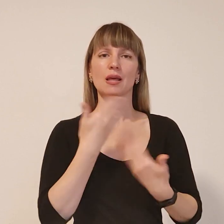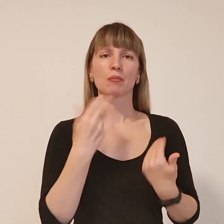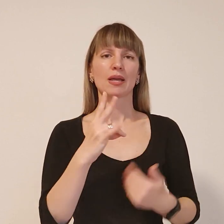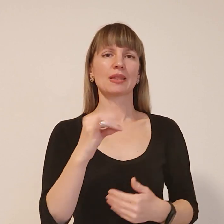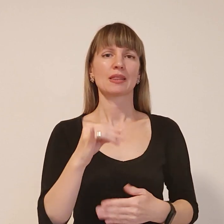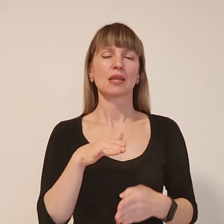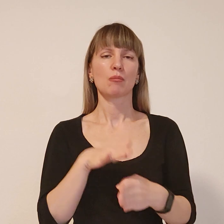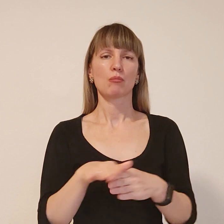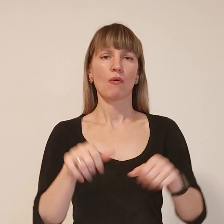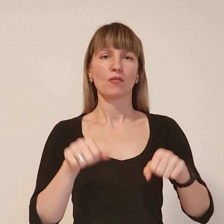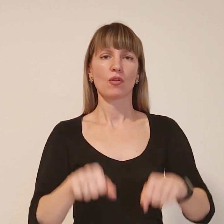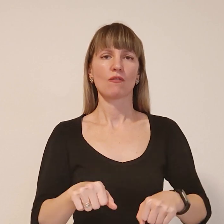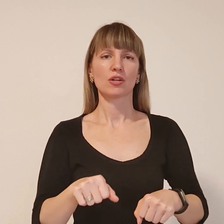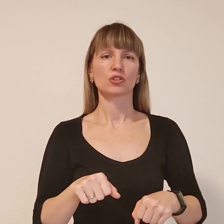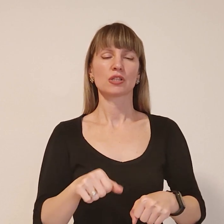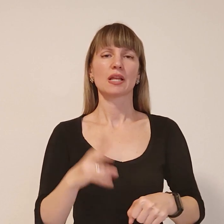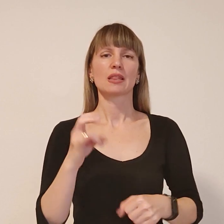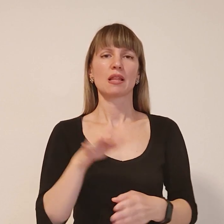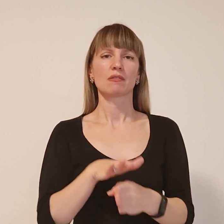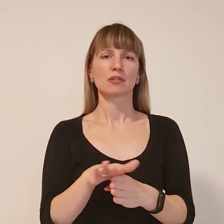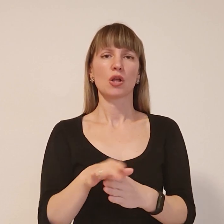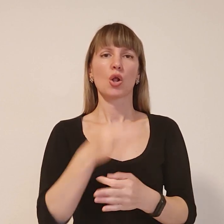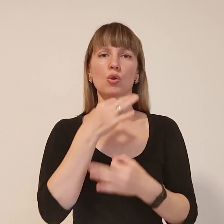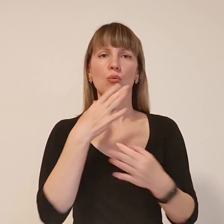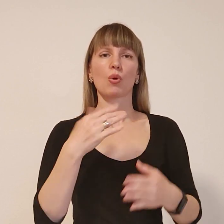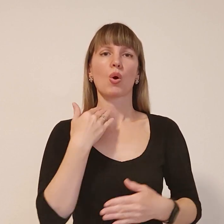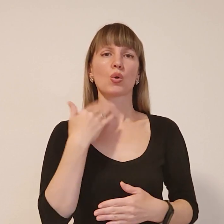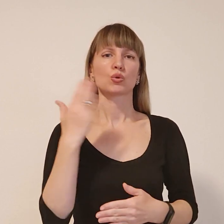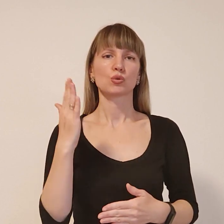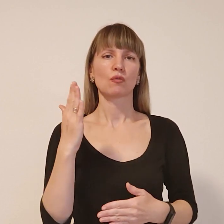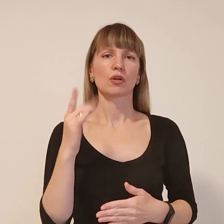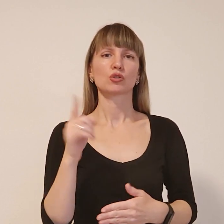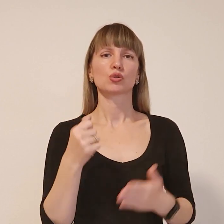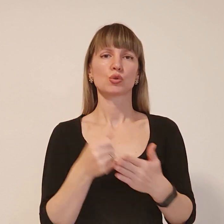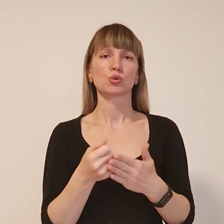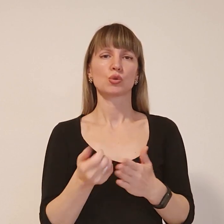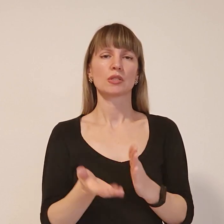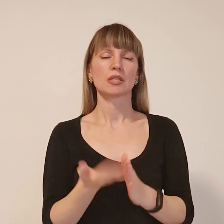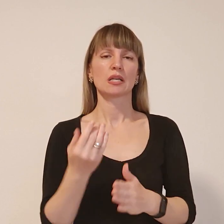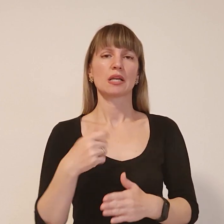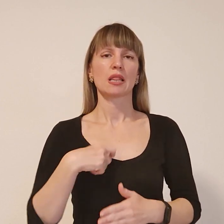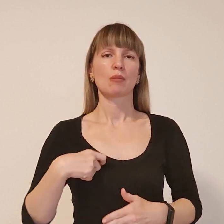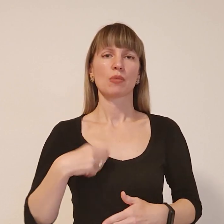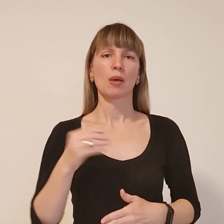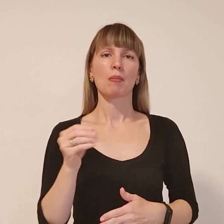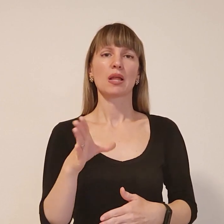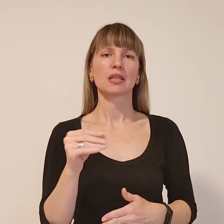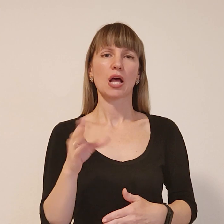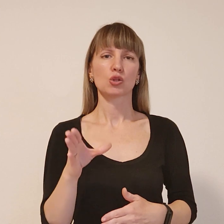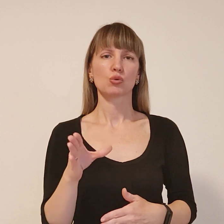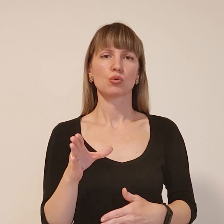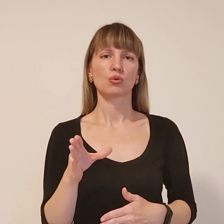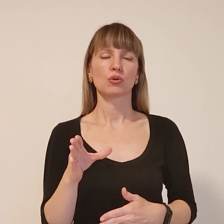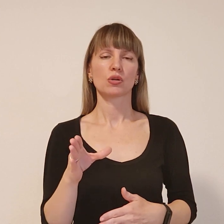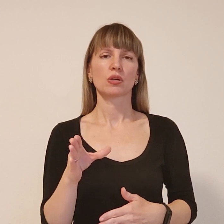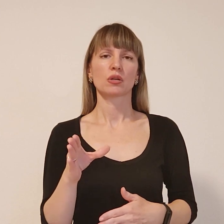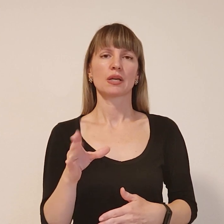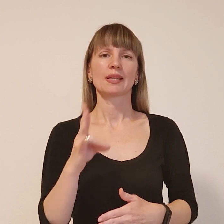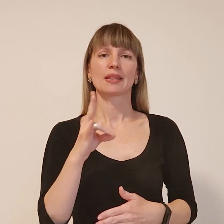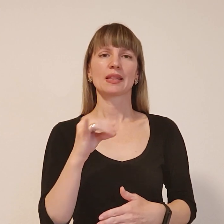повноважень, на здійснення будь-яких голосувань щодо зняття депутатського мандату. Ні, згідно